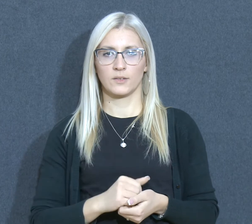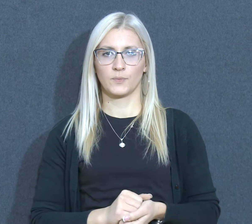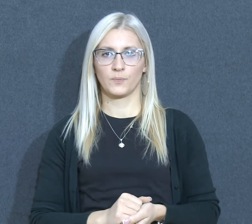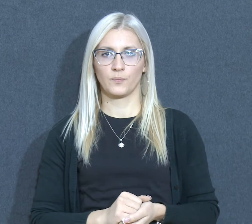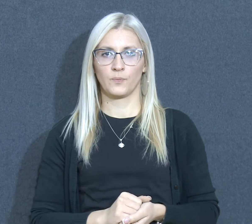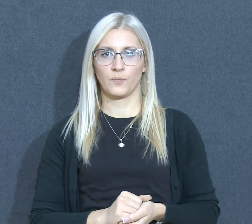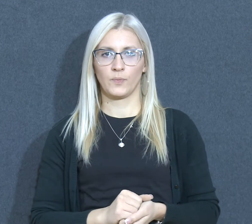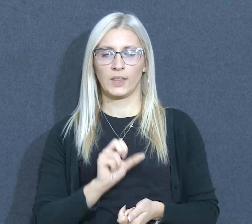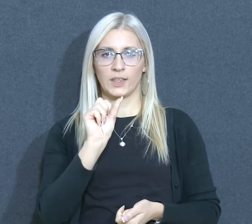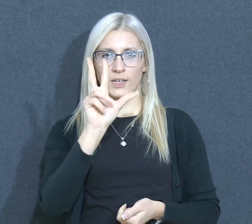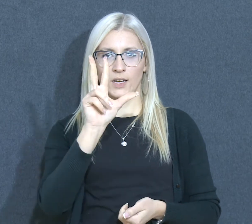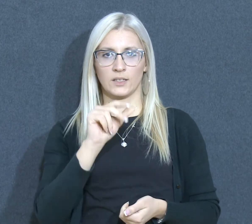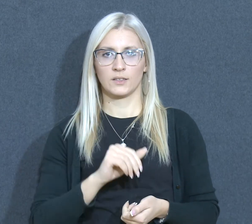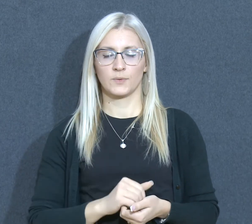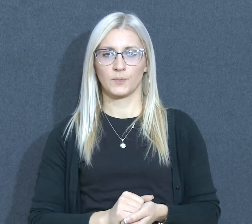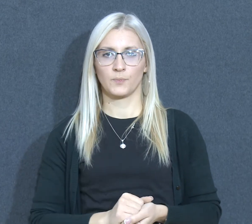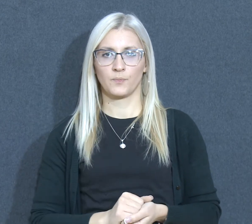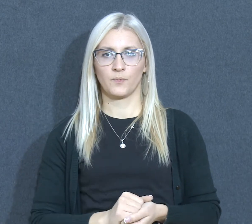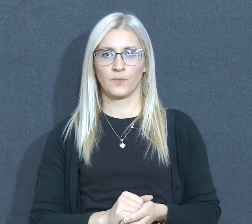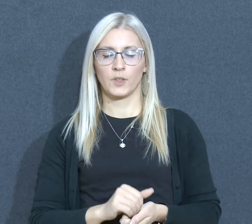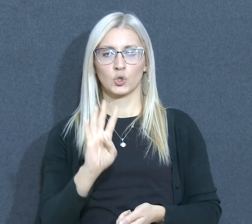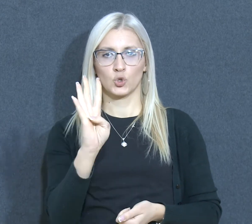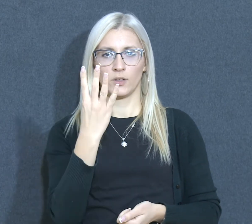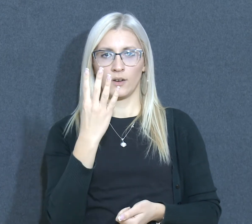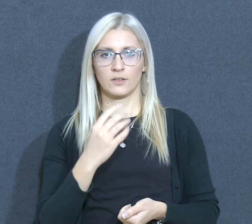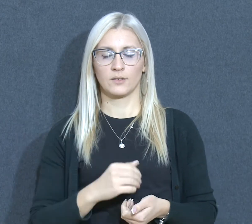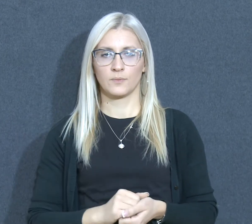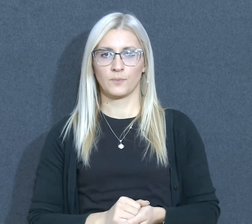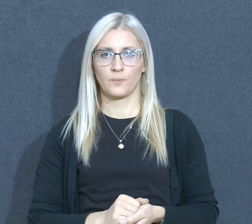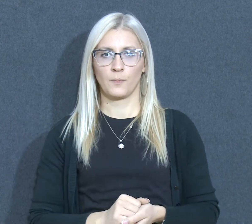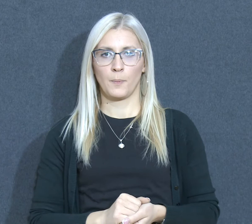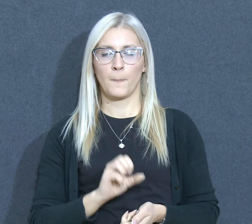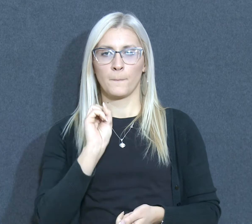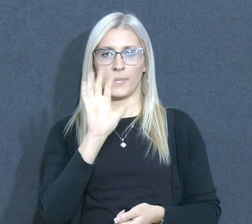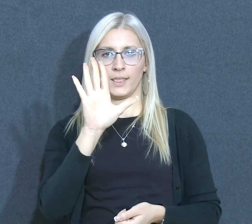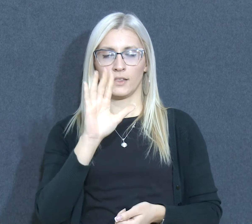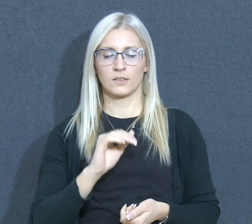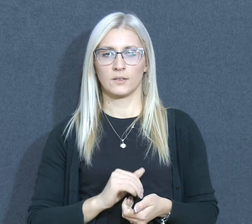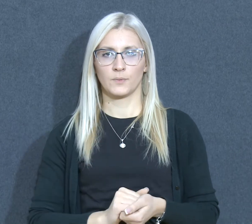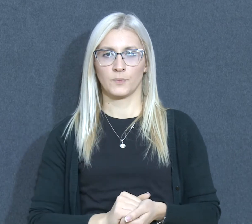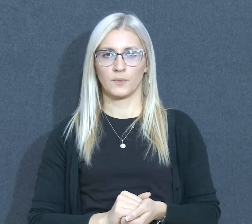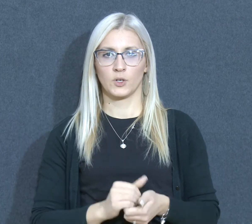13, 14, 15, 16,